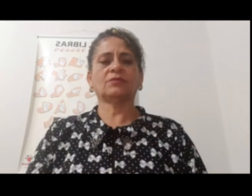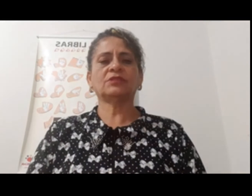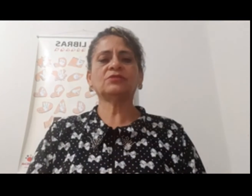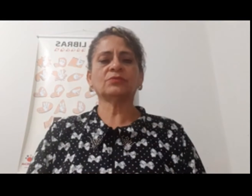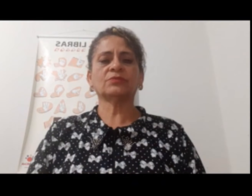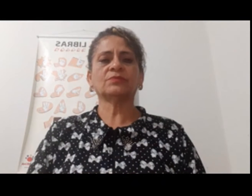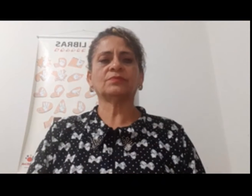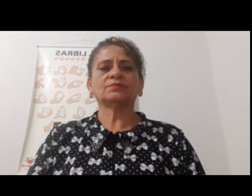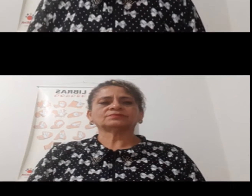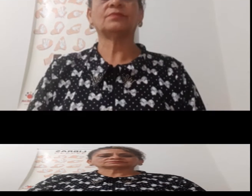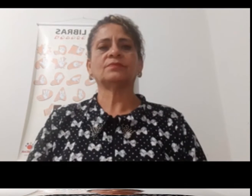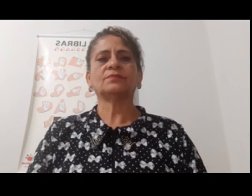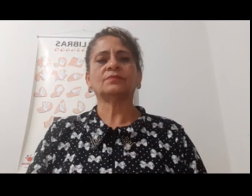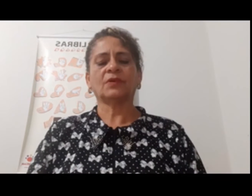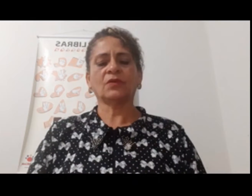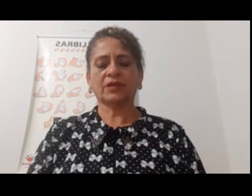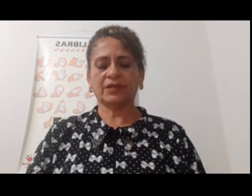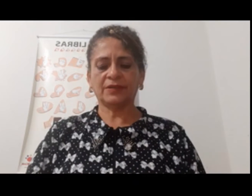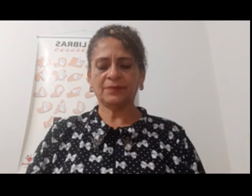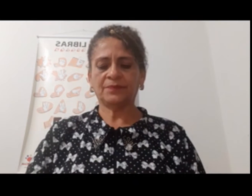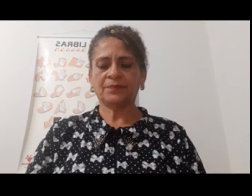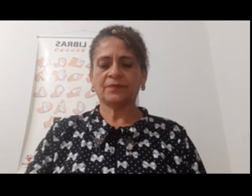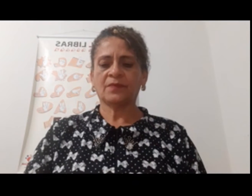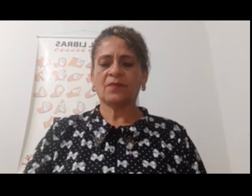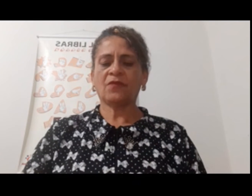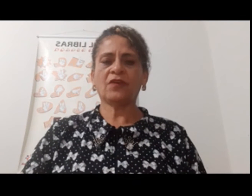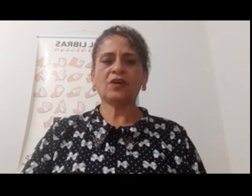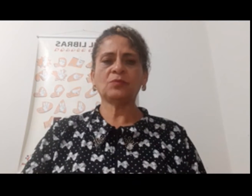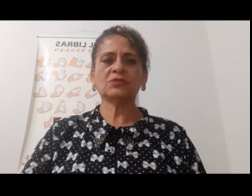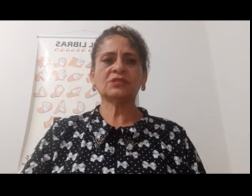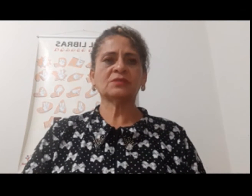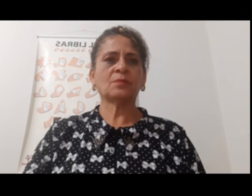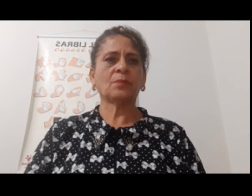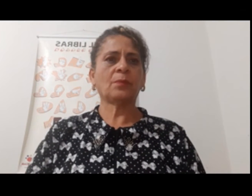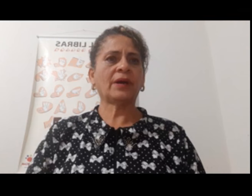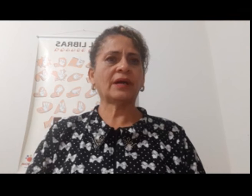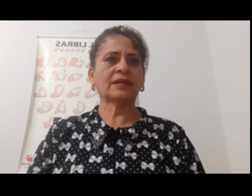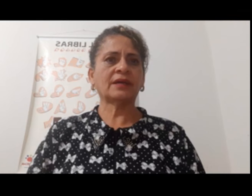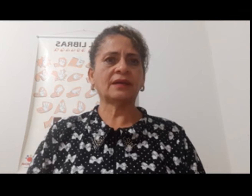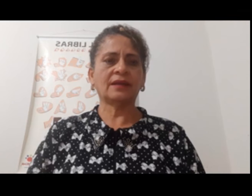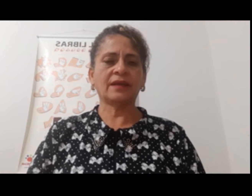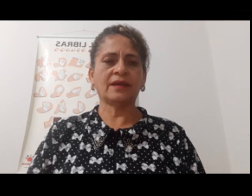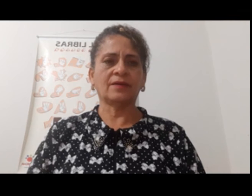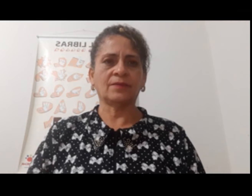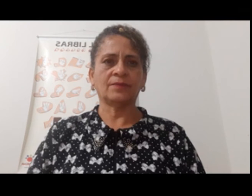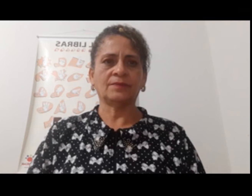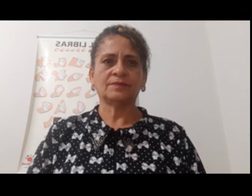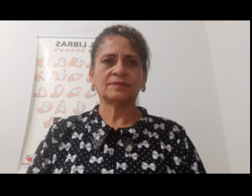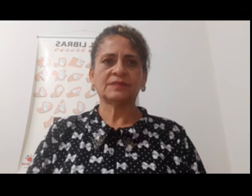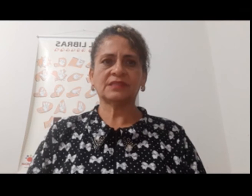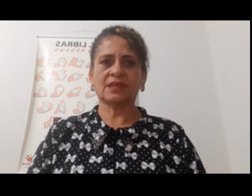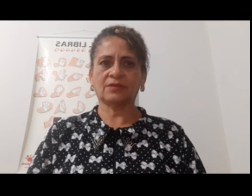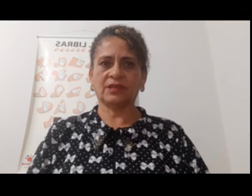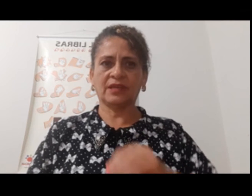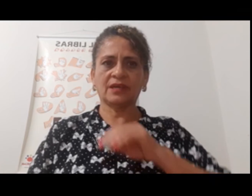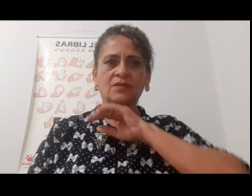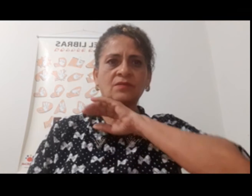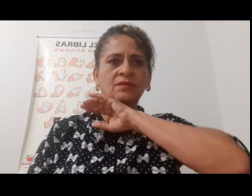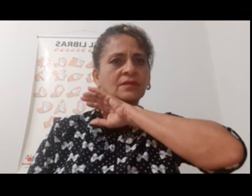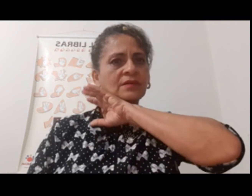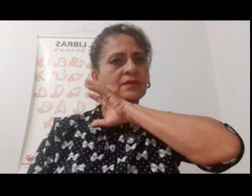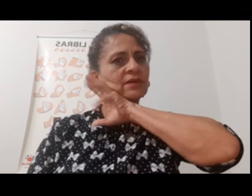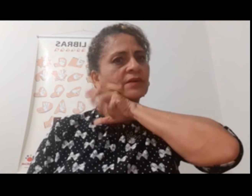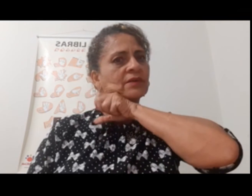Sinal de touro. Ok? Vamos para leão. Sinal de